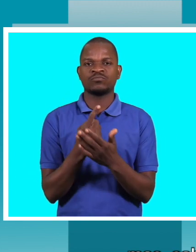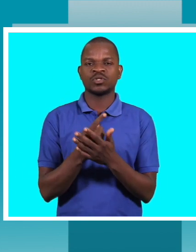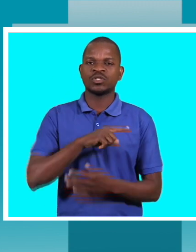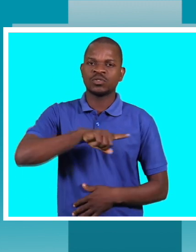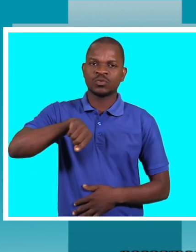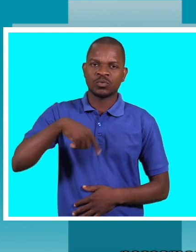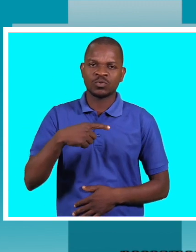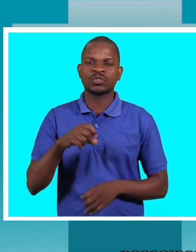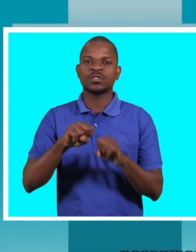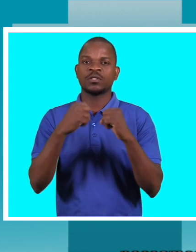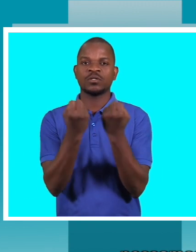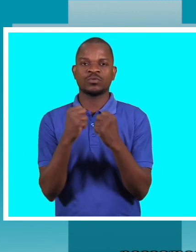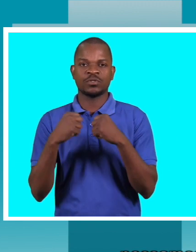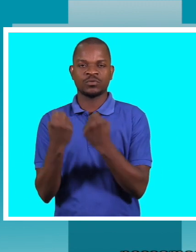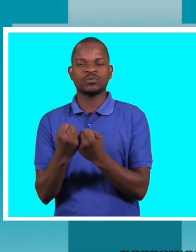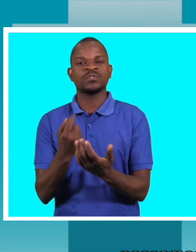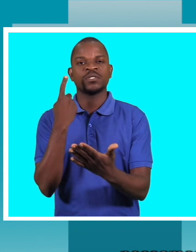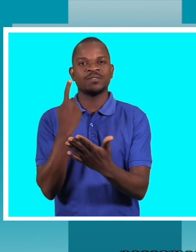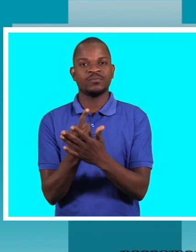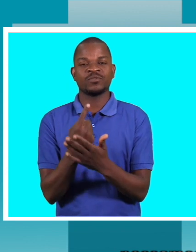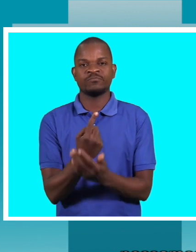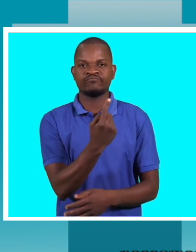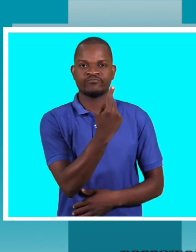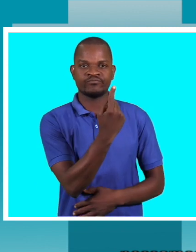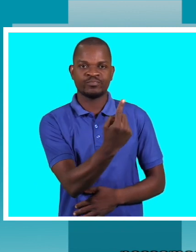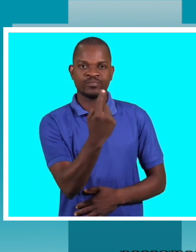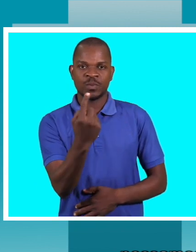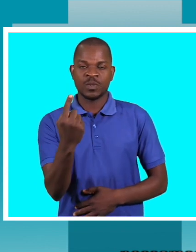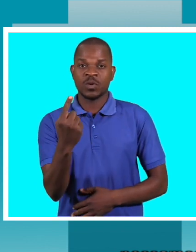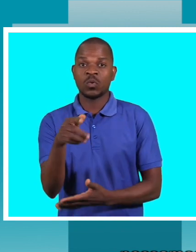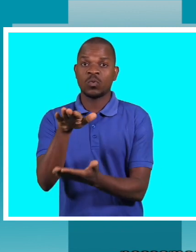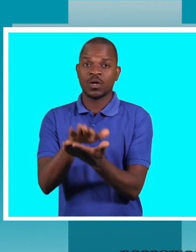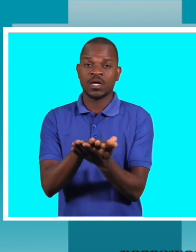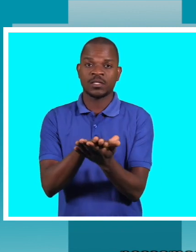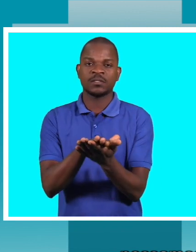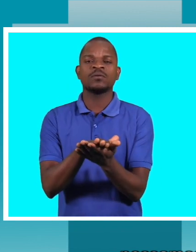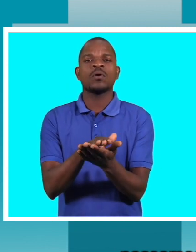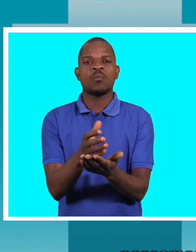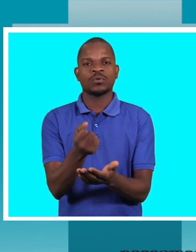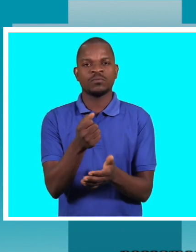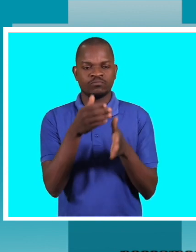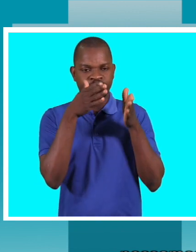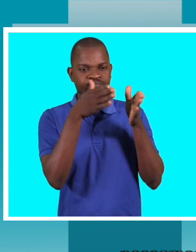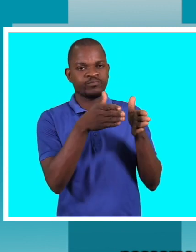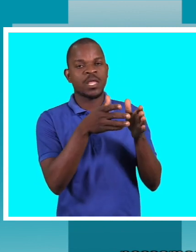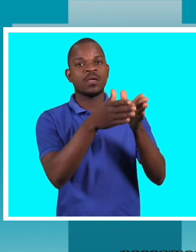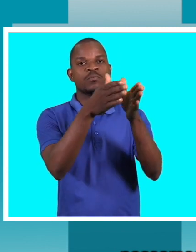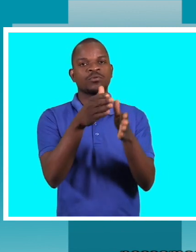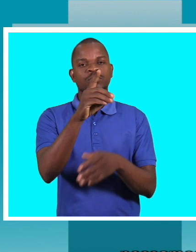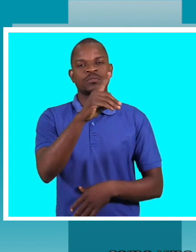como organizações, possamos fazer, cada um onde estiver, olhando para a questão da pessoa com deficiência como